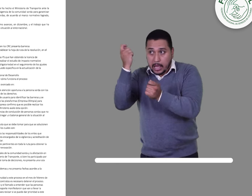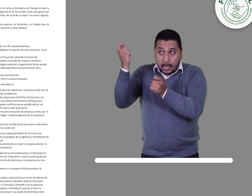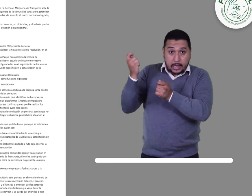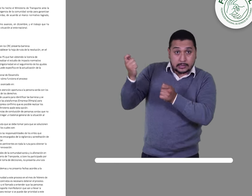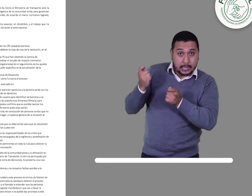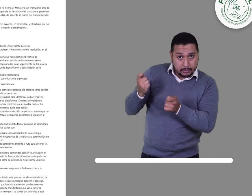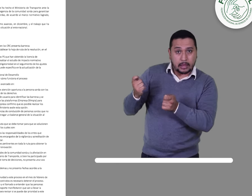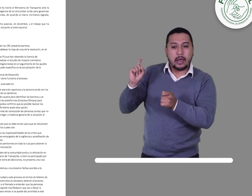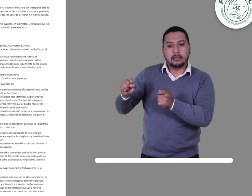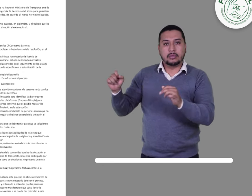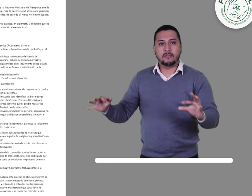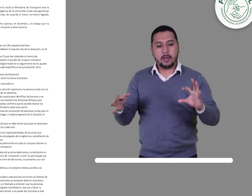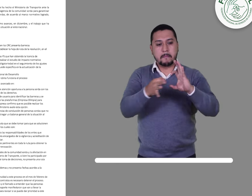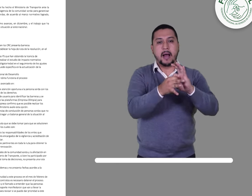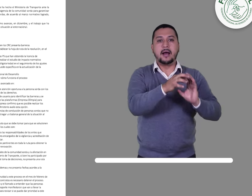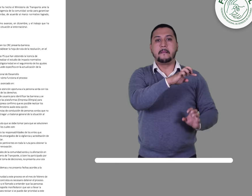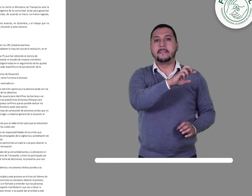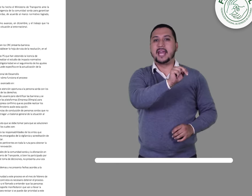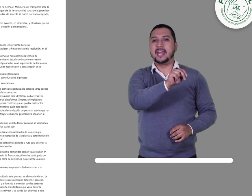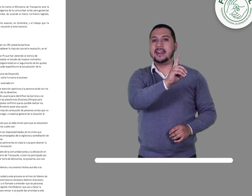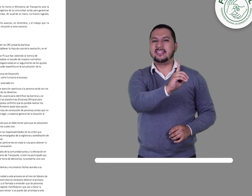Plan Nacional de Desarrollo Actual.